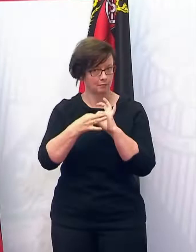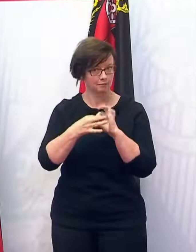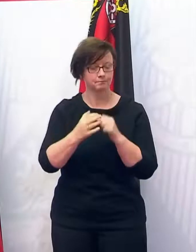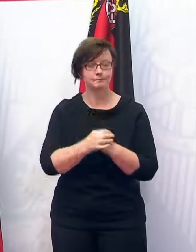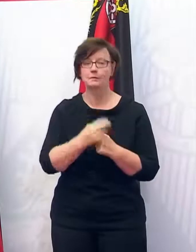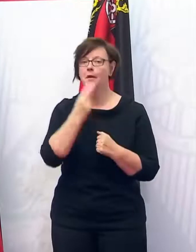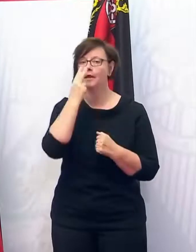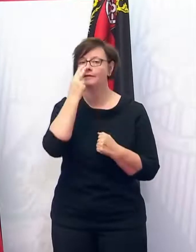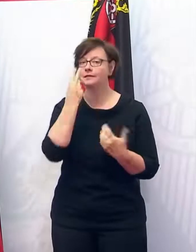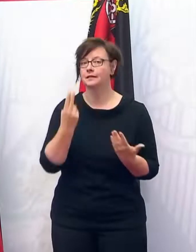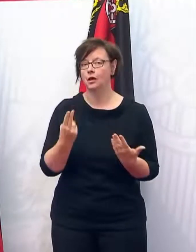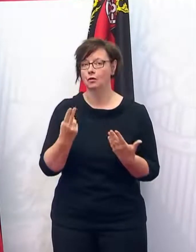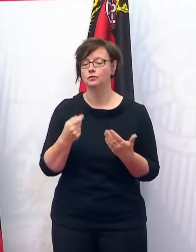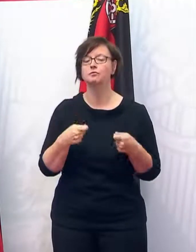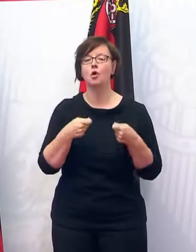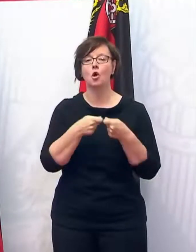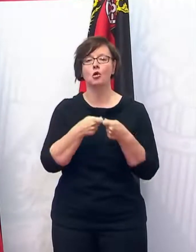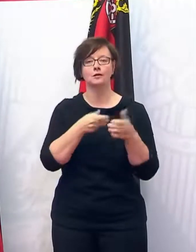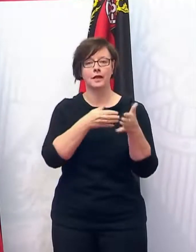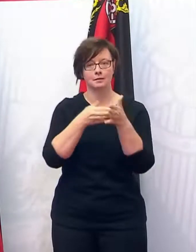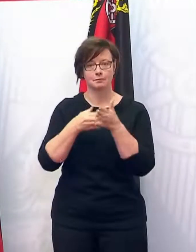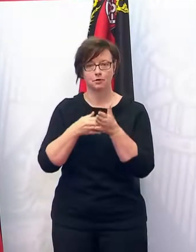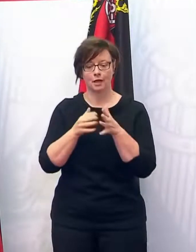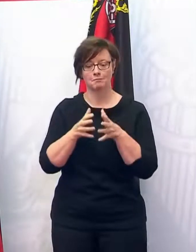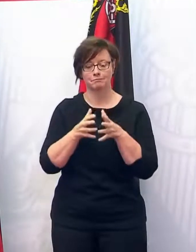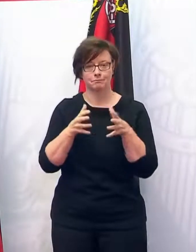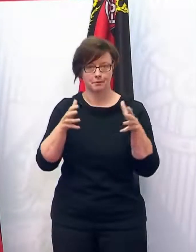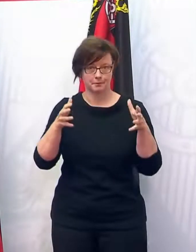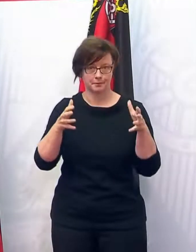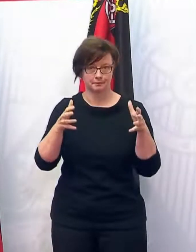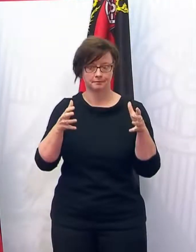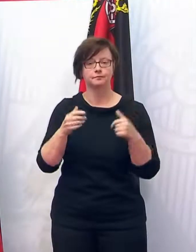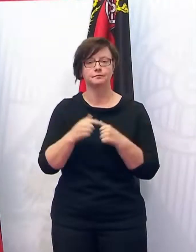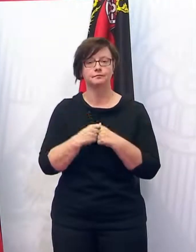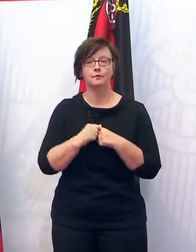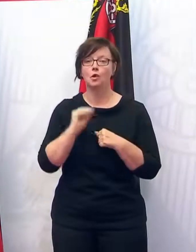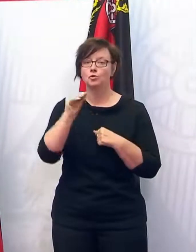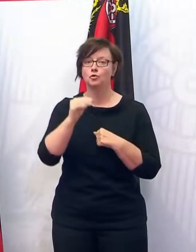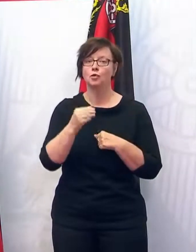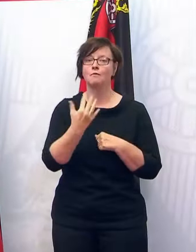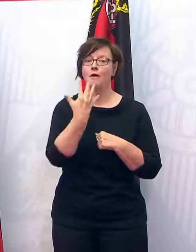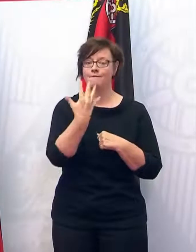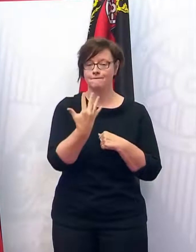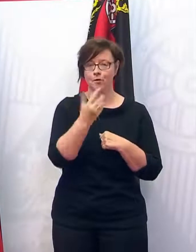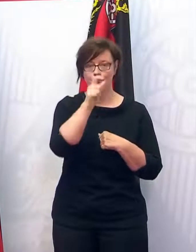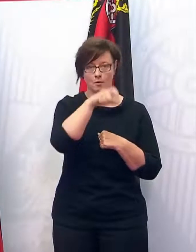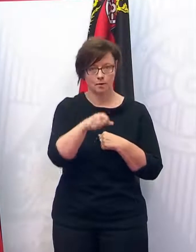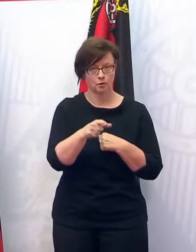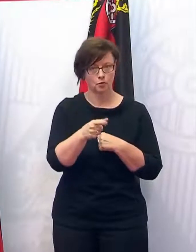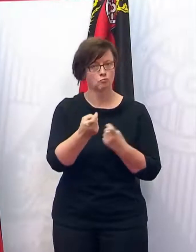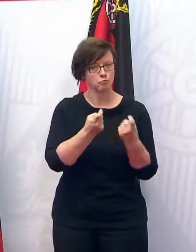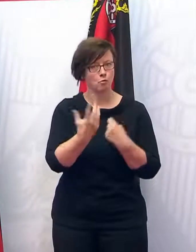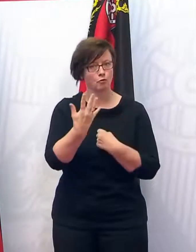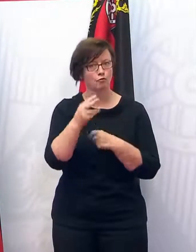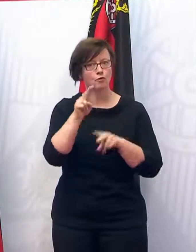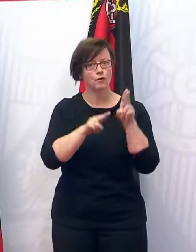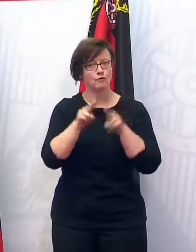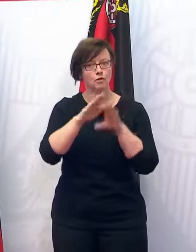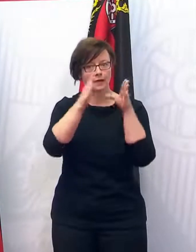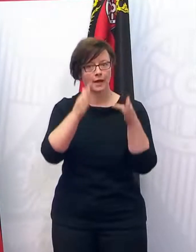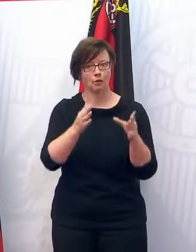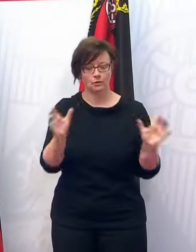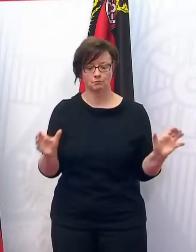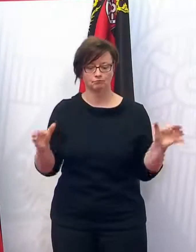dass die Kontaktbeschränkungen insoweit erweitert werden, dass in Zukunft fünf Personen aus fünf unterschiedlichen Haushalten zusammenkommen dürfen.